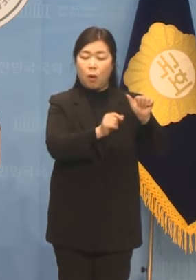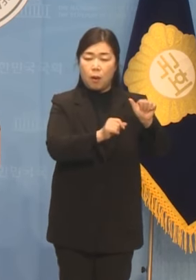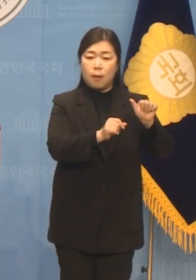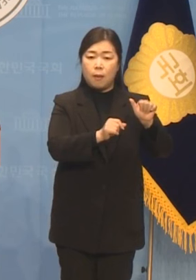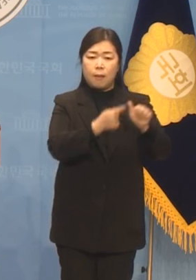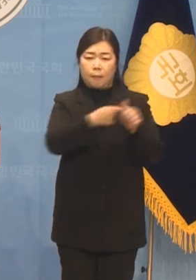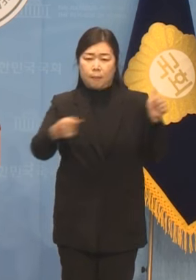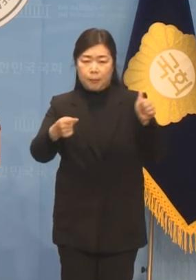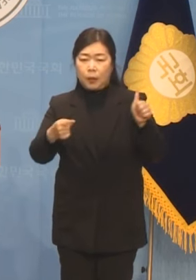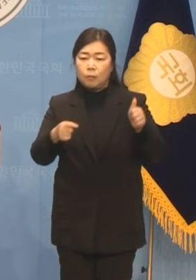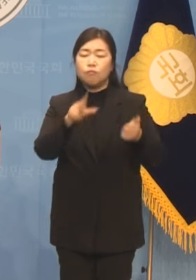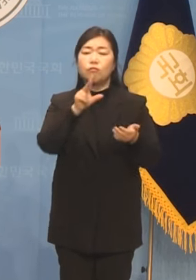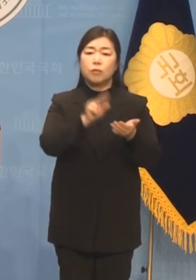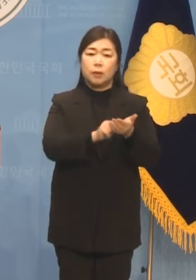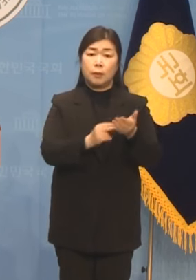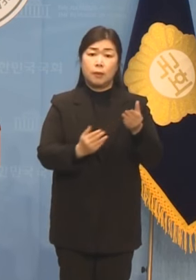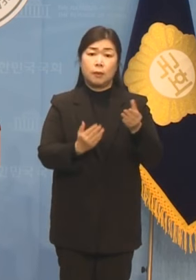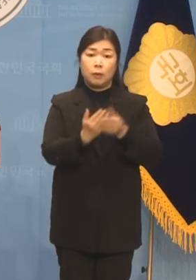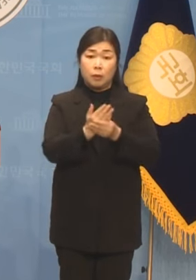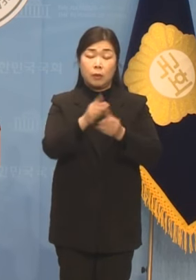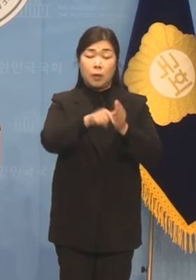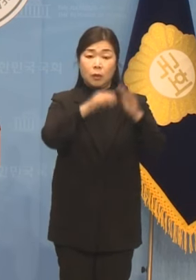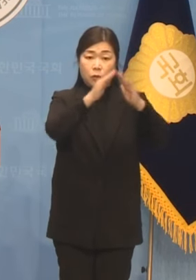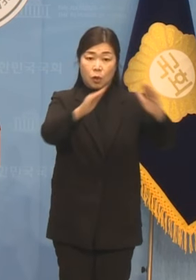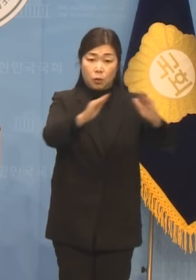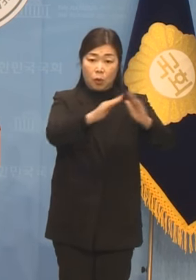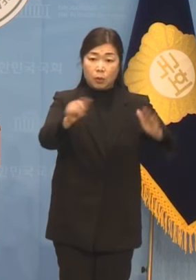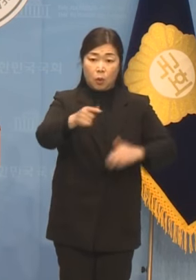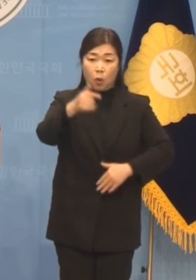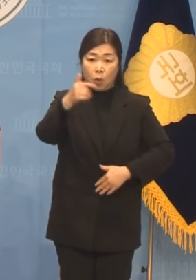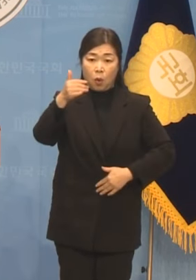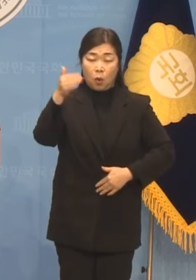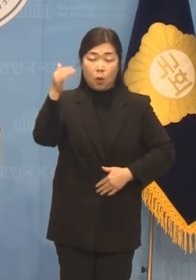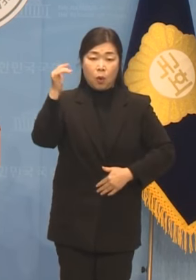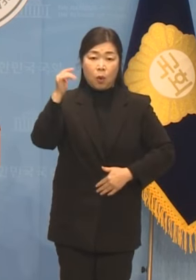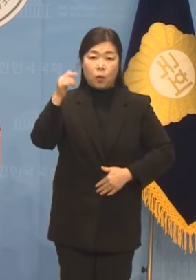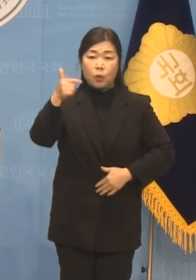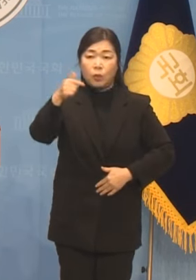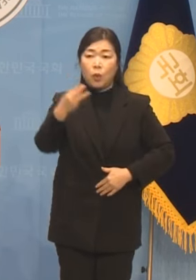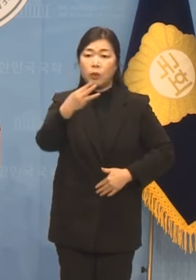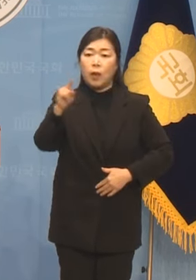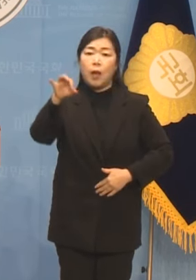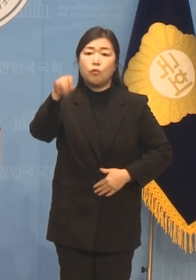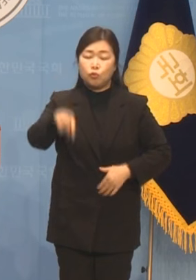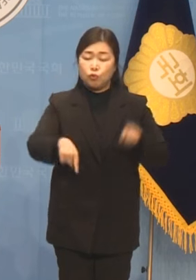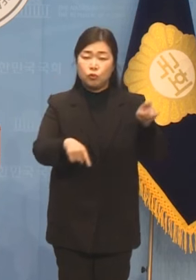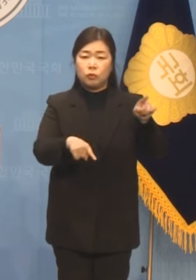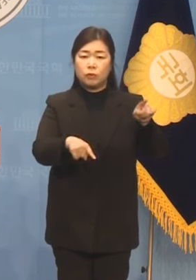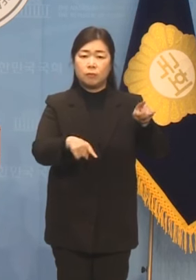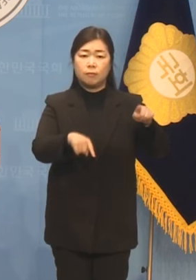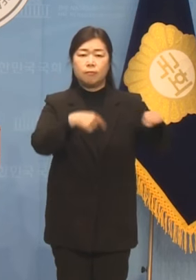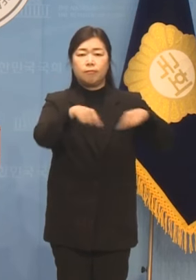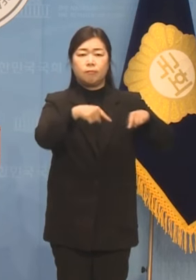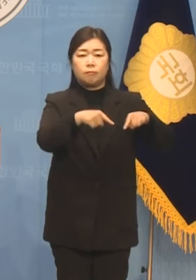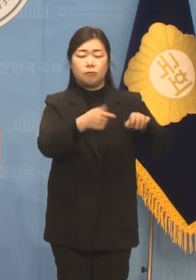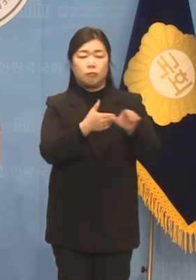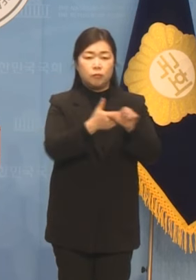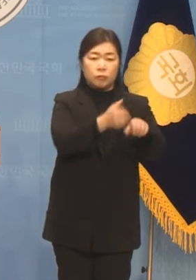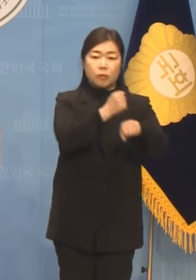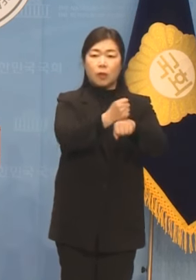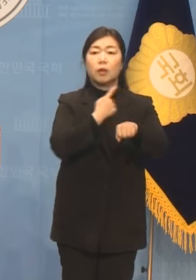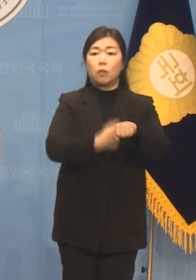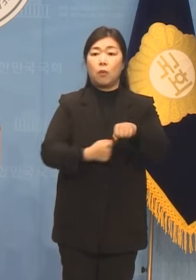하나해를 상대로 싸웠고 87년 6월 항쟁 이후에는 의사로서 마을공동체의